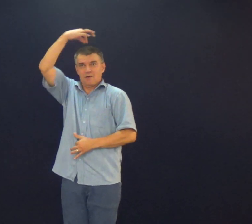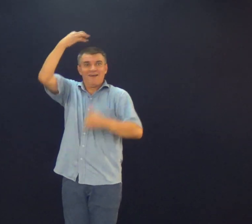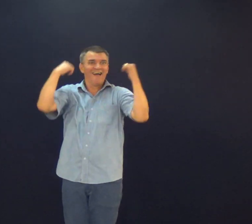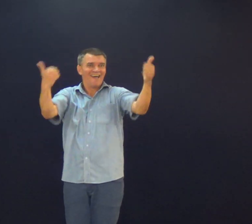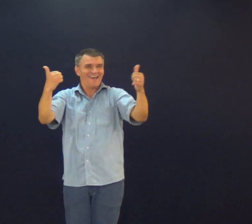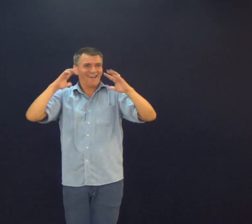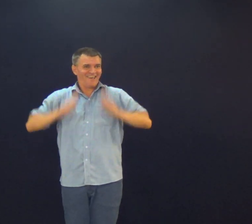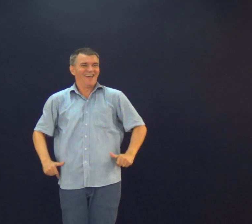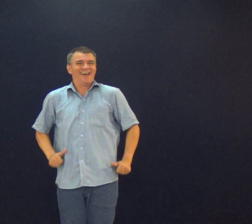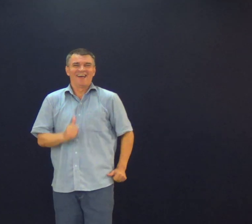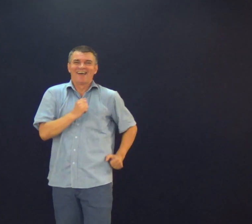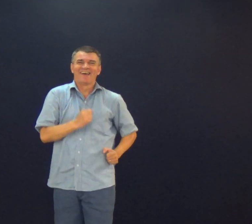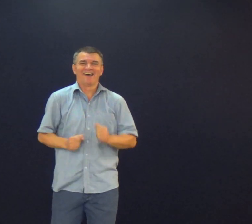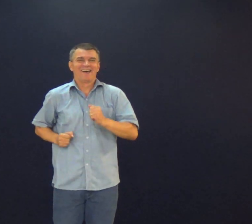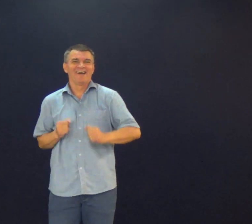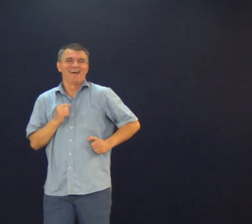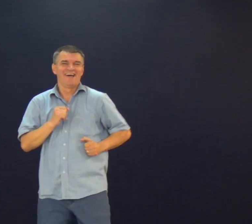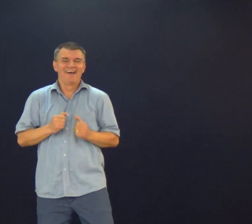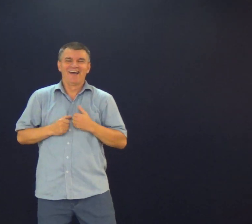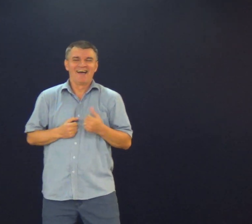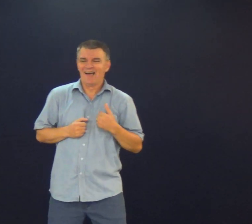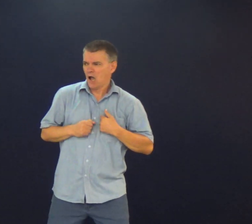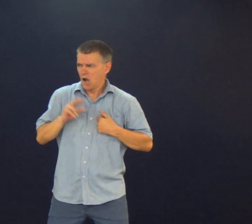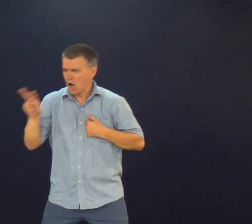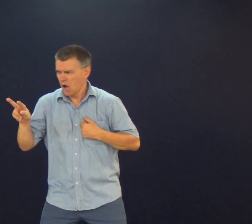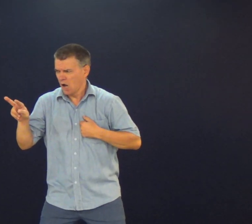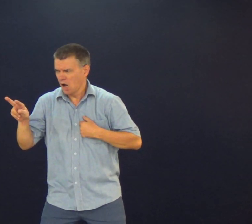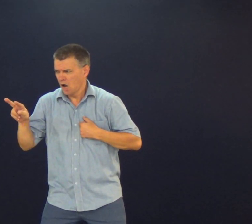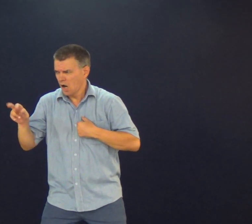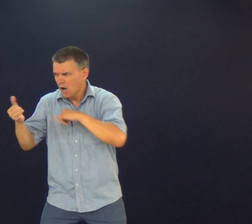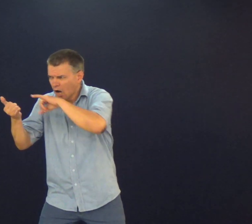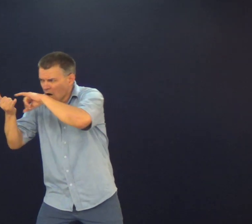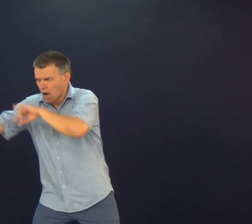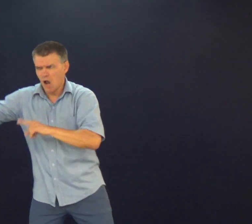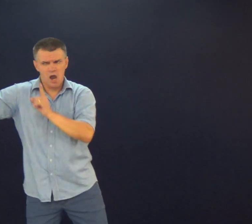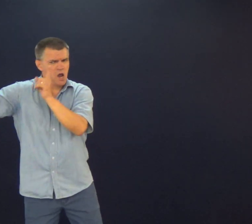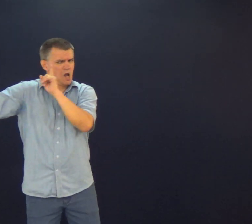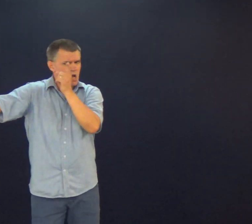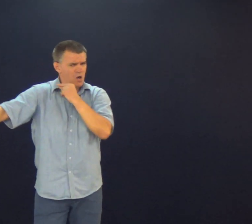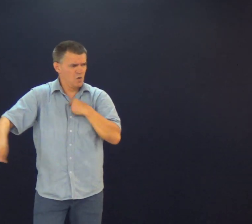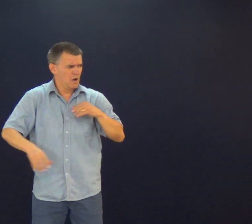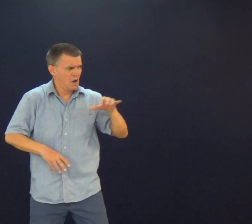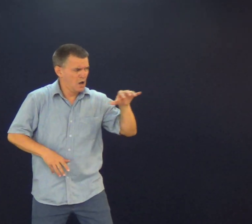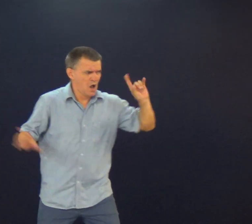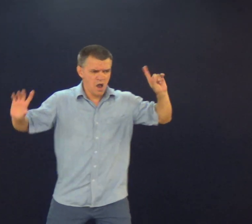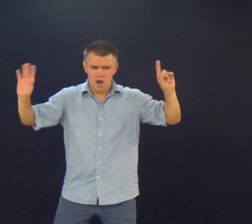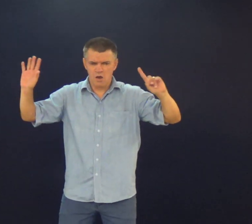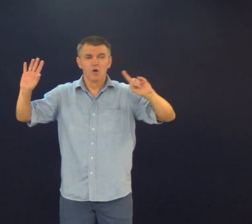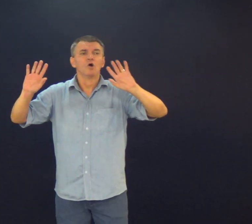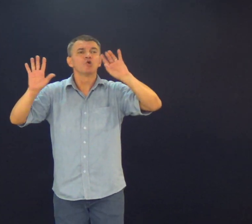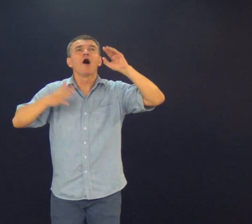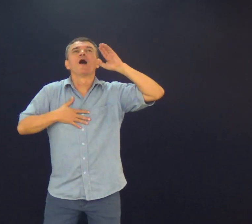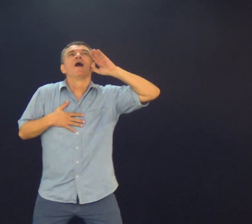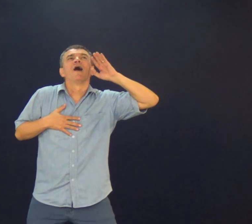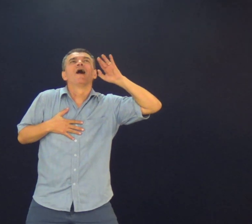Você que já tem um Espírito Santo Já é batizado E de repente Olha para alguma coisa Que é muito atrativa